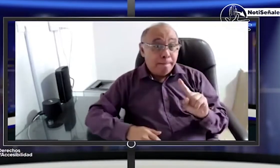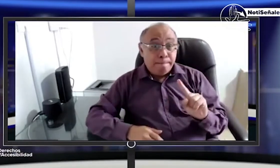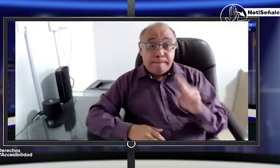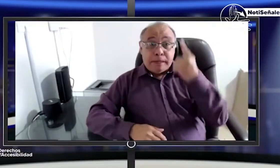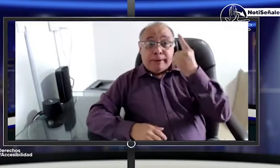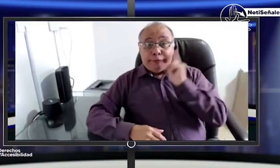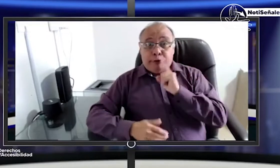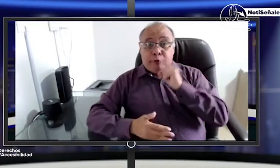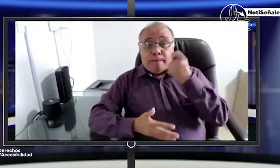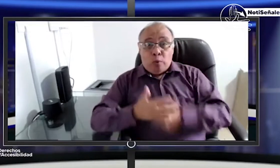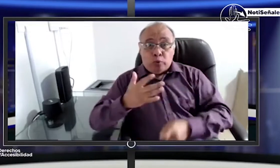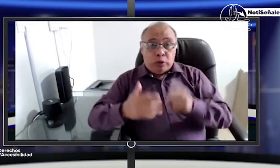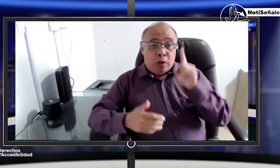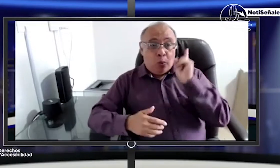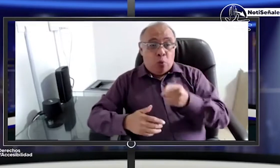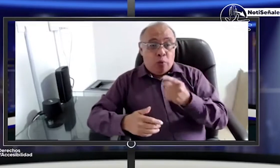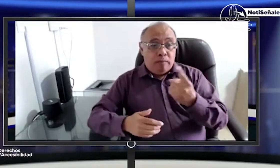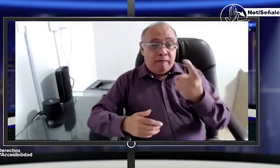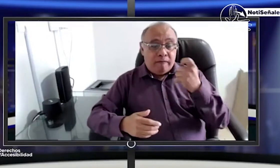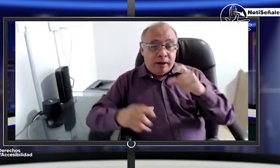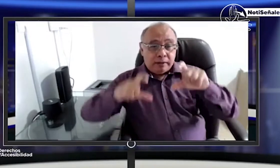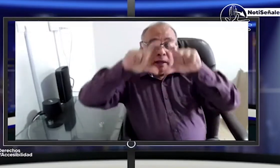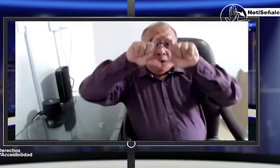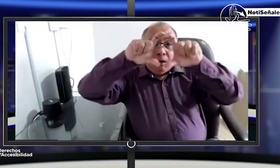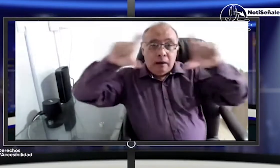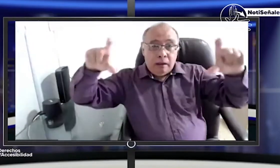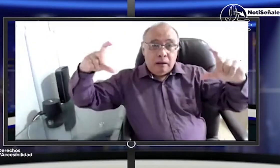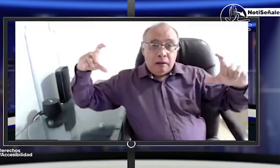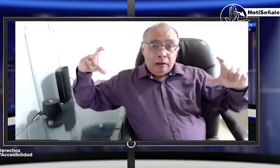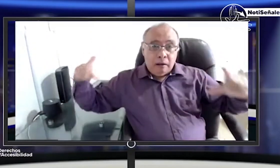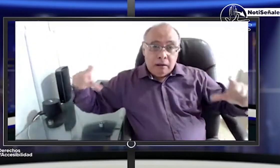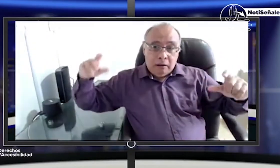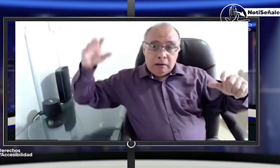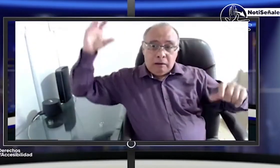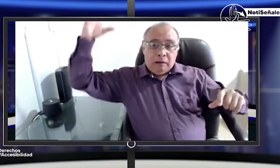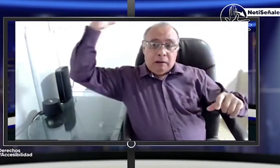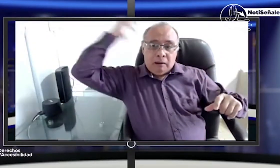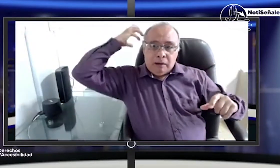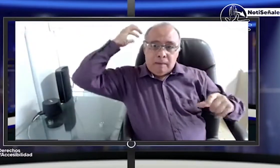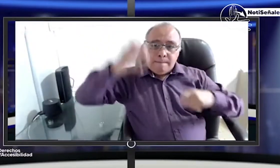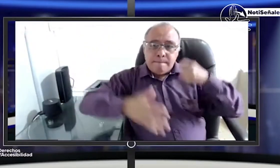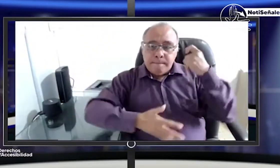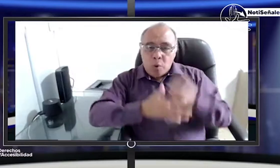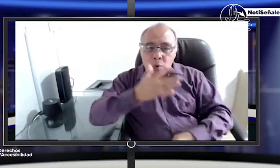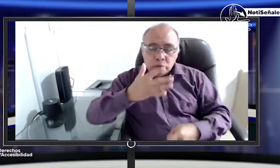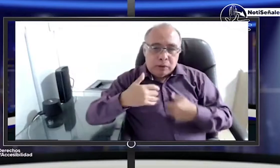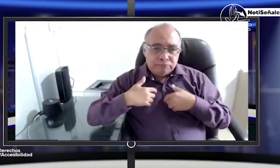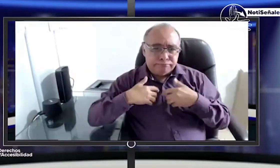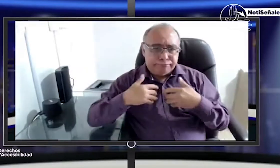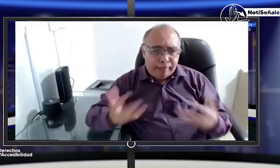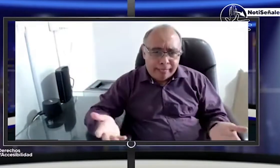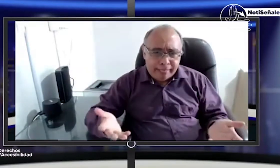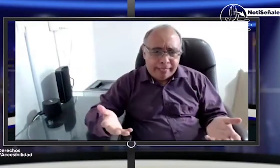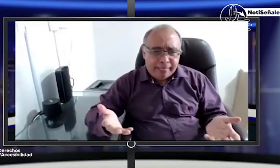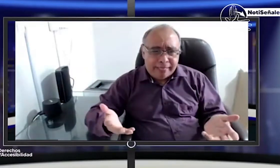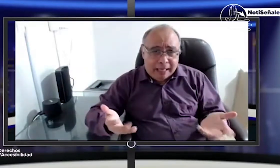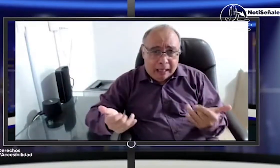el acceso para las personas sordas de hecho ya hay una primera multa para la persona sorda porque no contaba